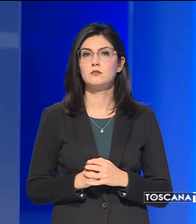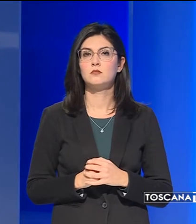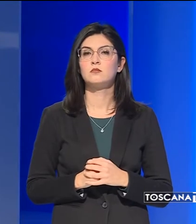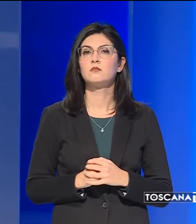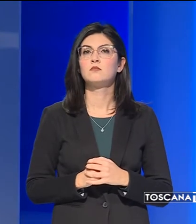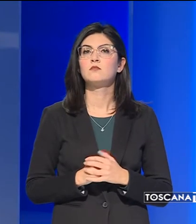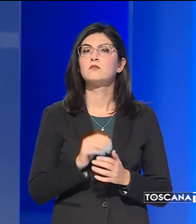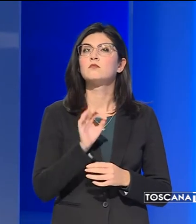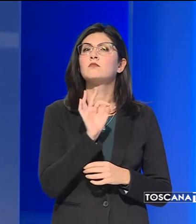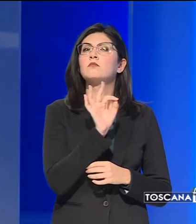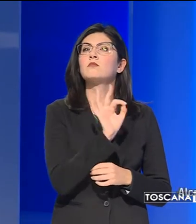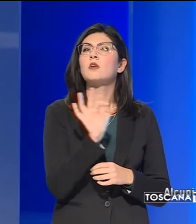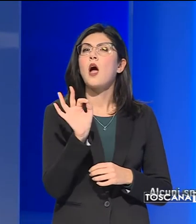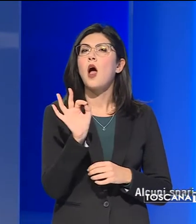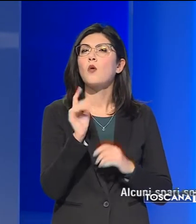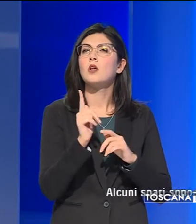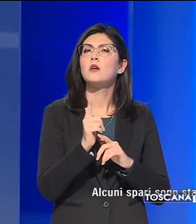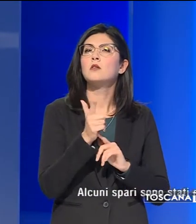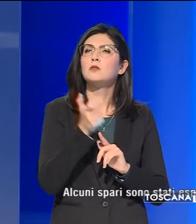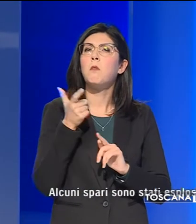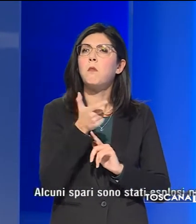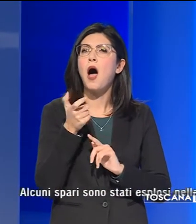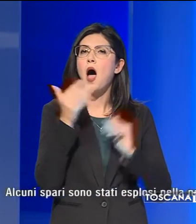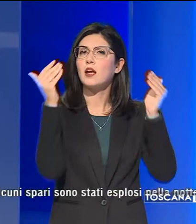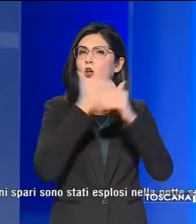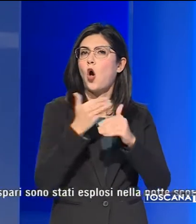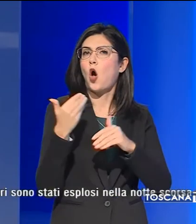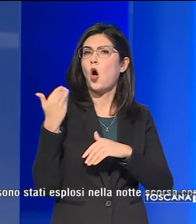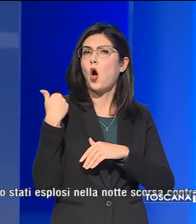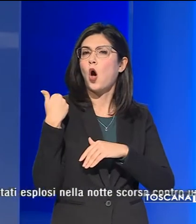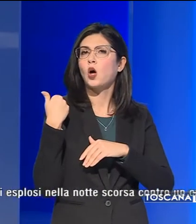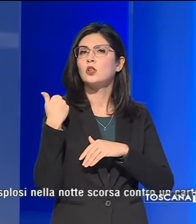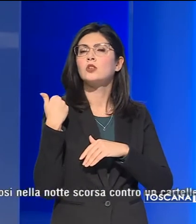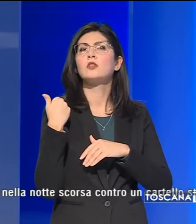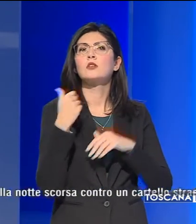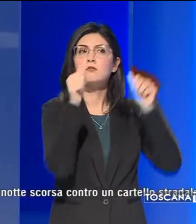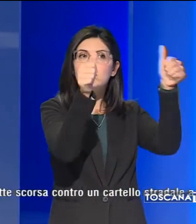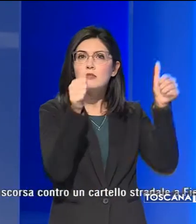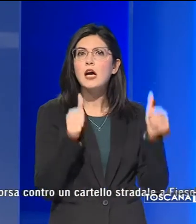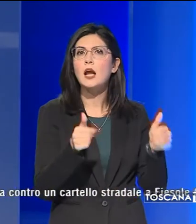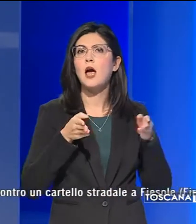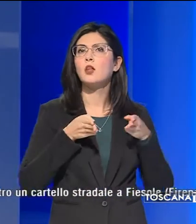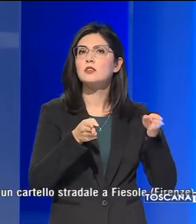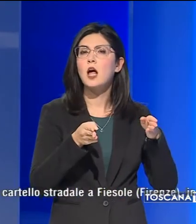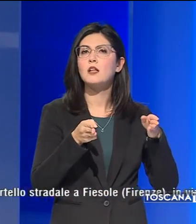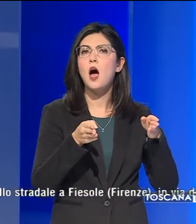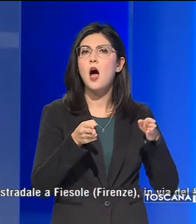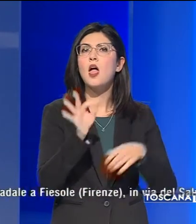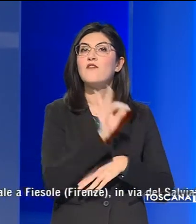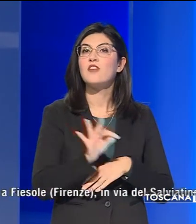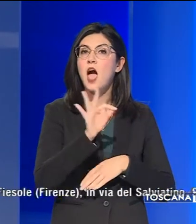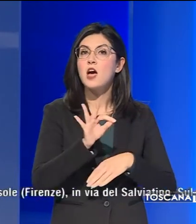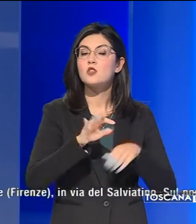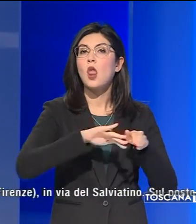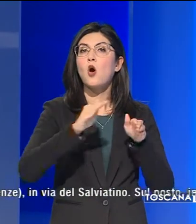Alcuni spari sono stati esplosi nella notte scorsa contro un cartello stradale a Fiesole sulle colline di